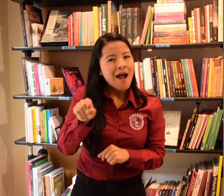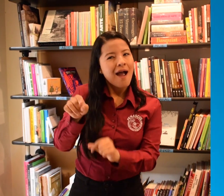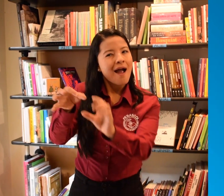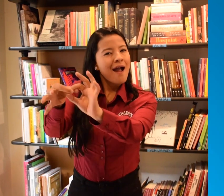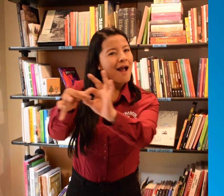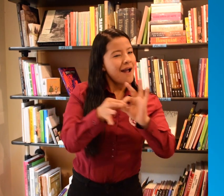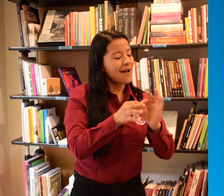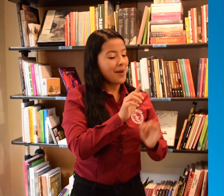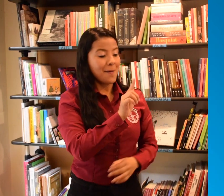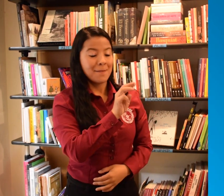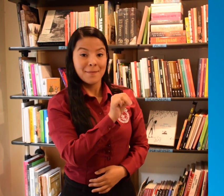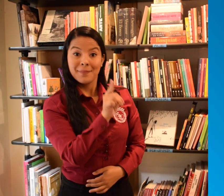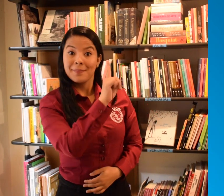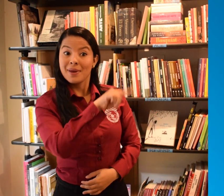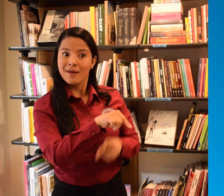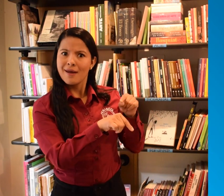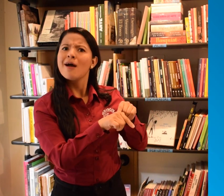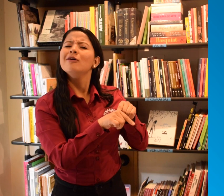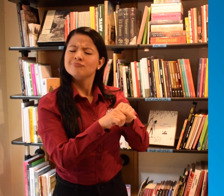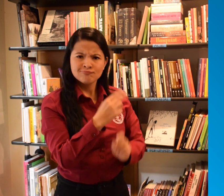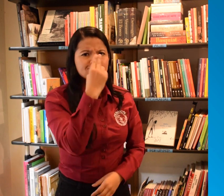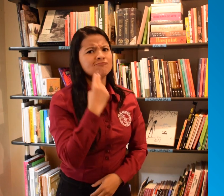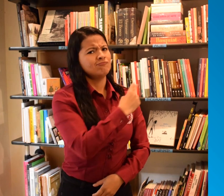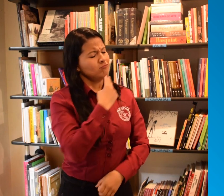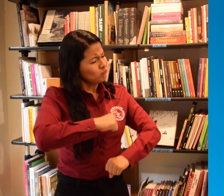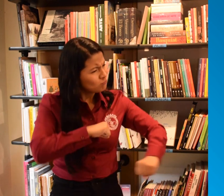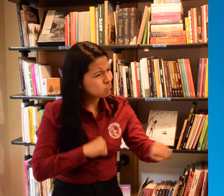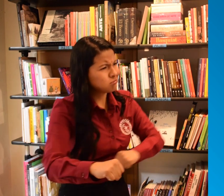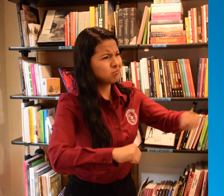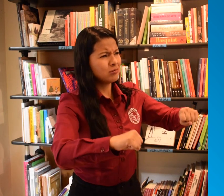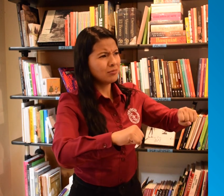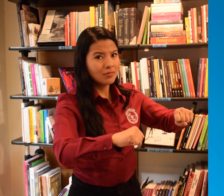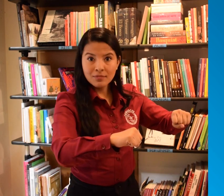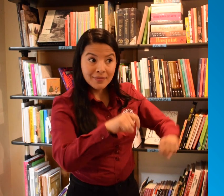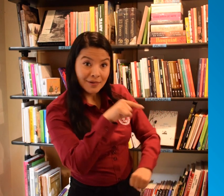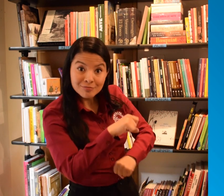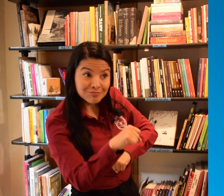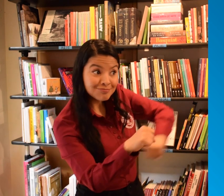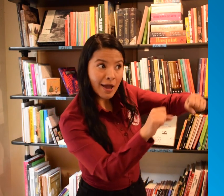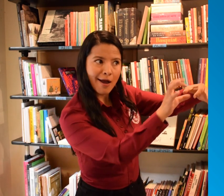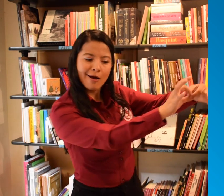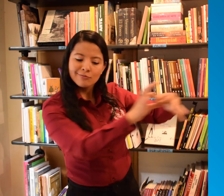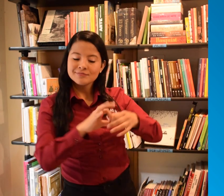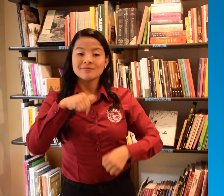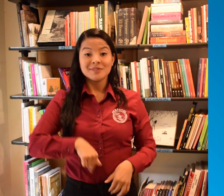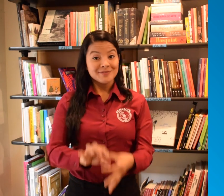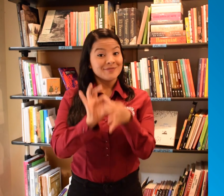inclusión de las personas sordas Esto va en relación con los compromisos de la FMS y su gestión Que a su vez está